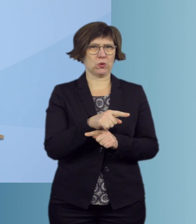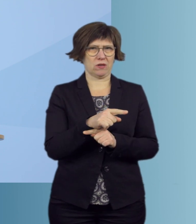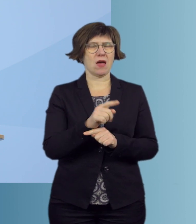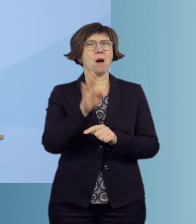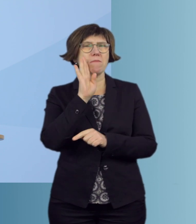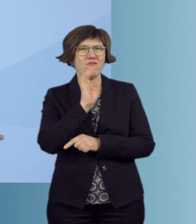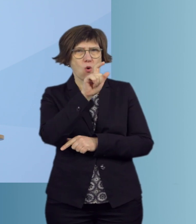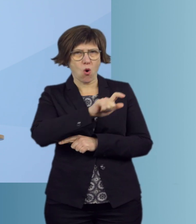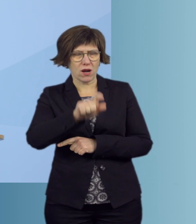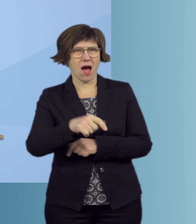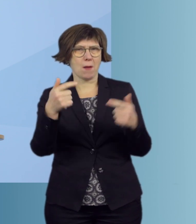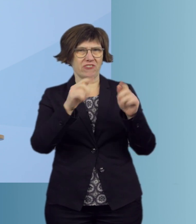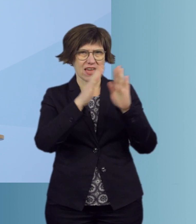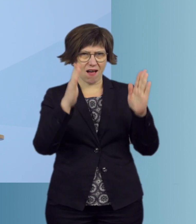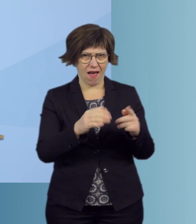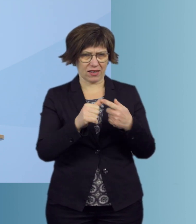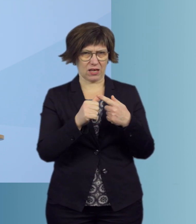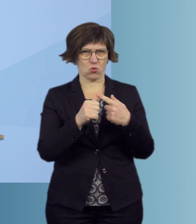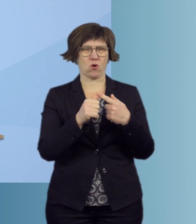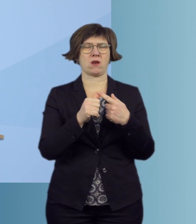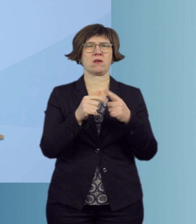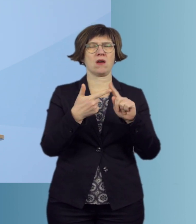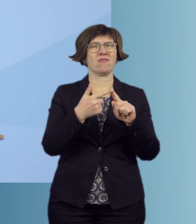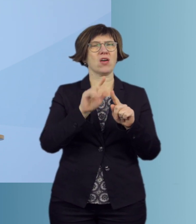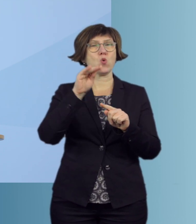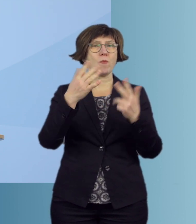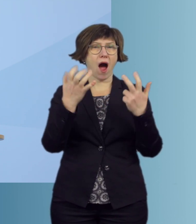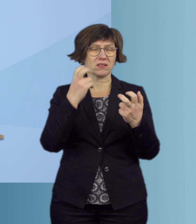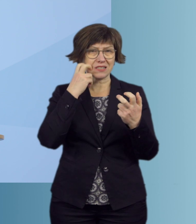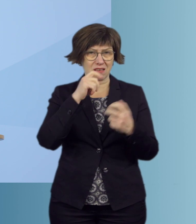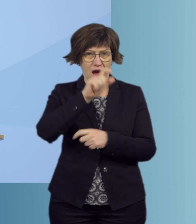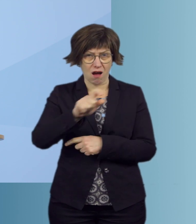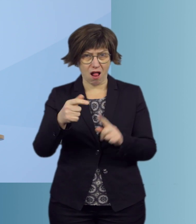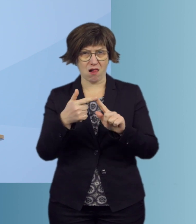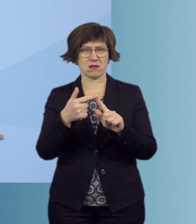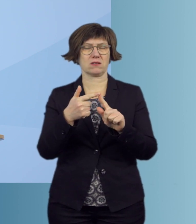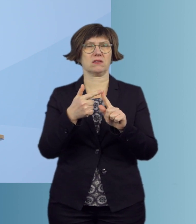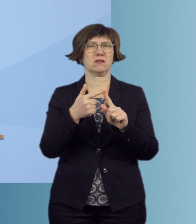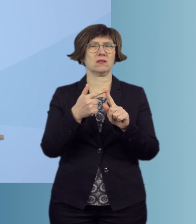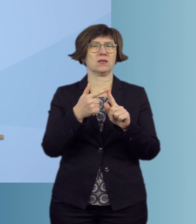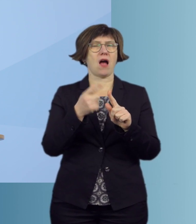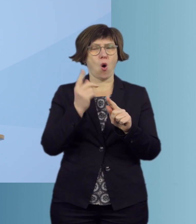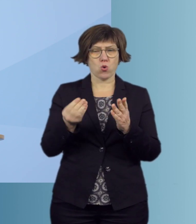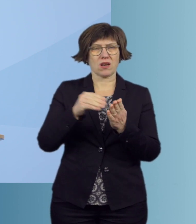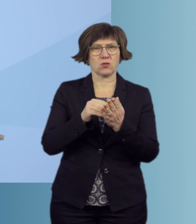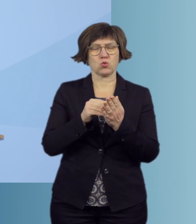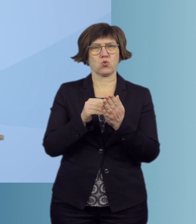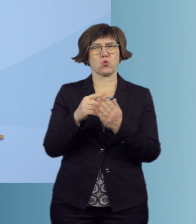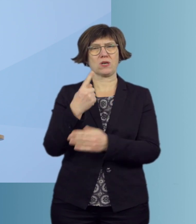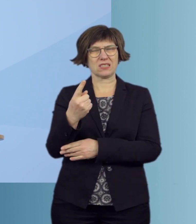Den Bewohnerinnen und Bewohnern in den Pflegeeinrichtungen, den über 80-Jährigen sowie denjenigen, die